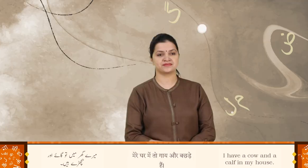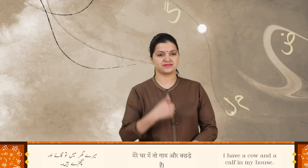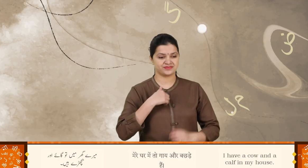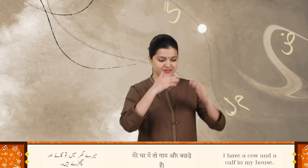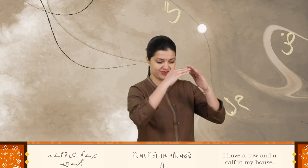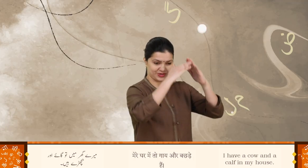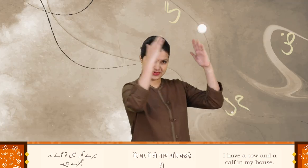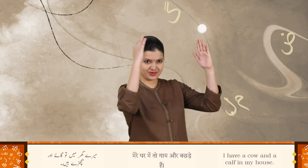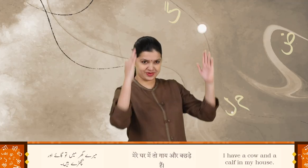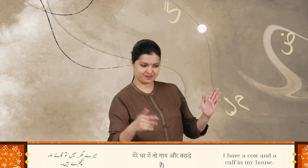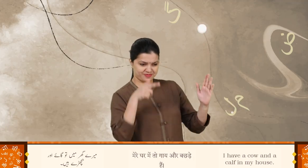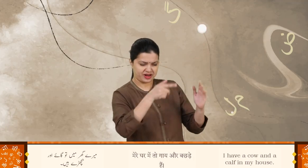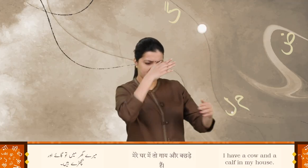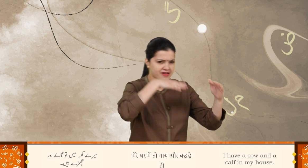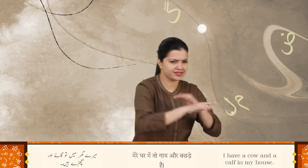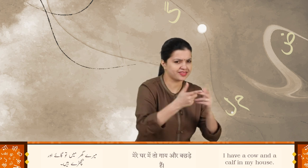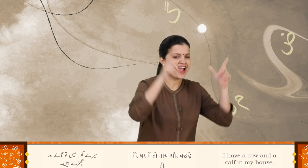میرے گھر میں تو گائے اور بچڑے ہیں